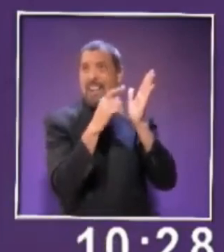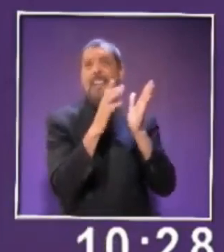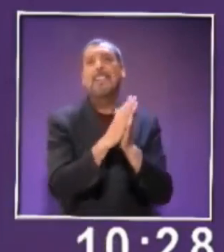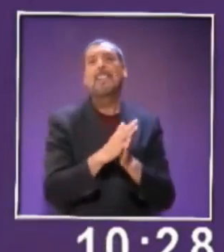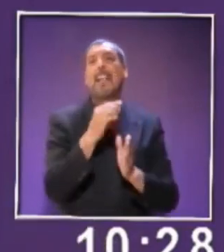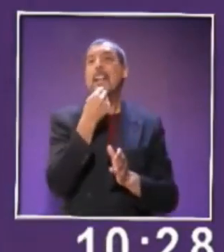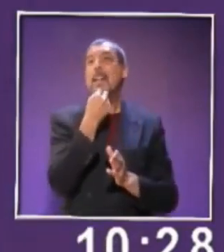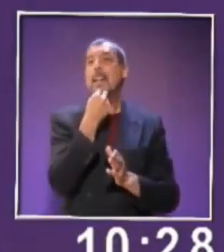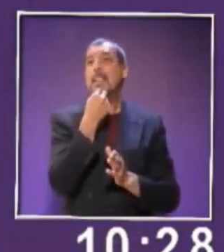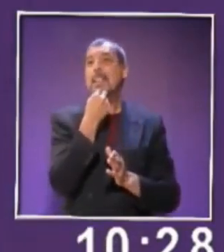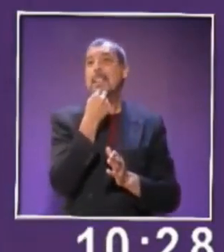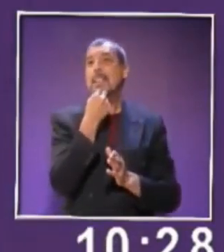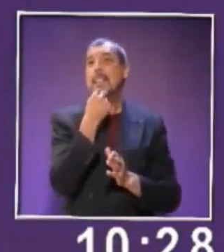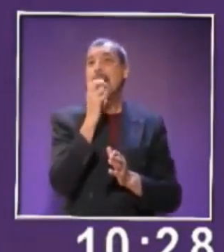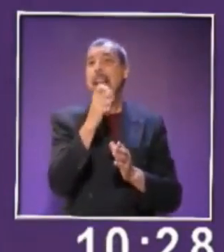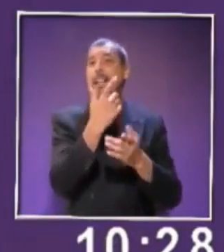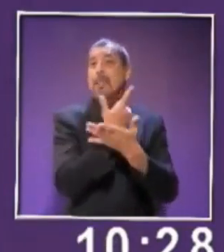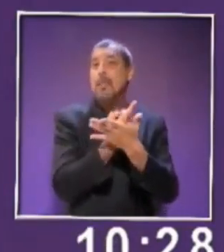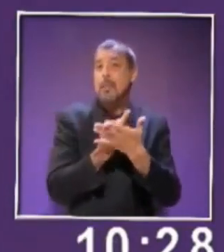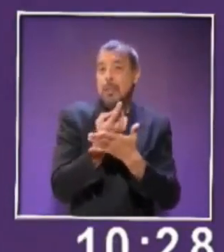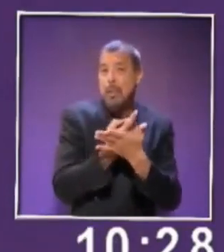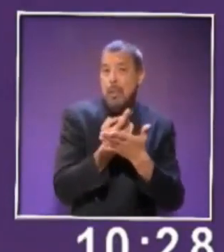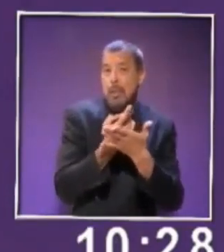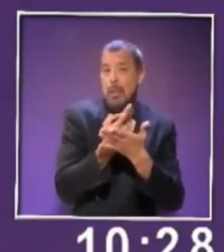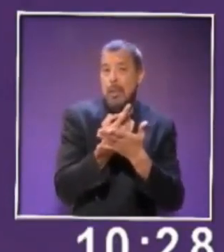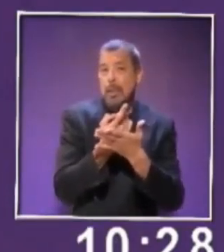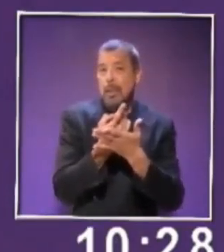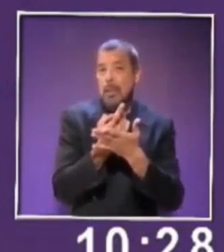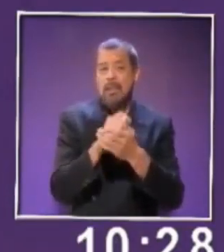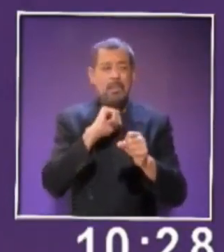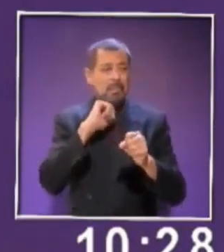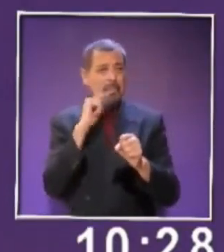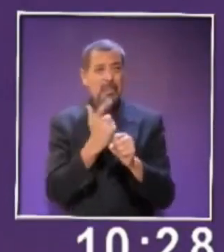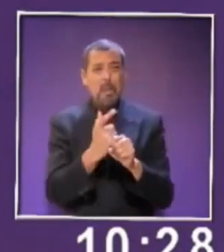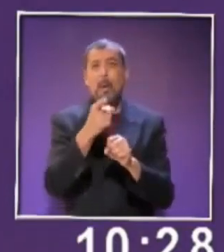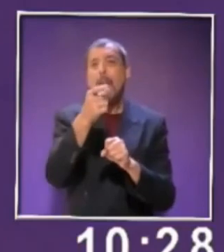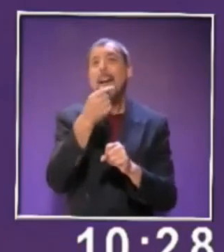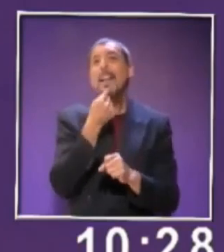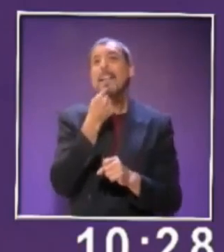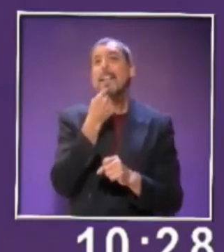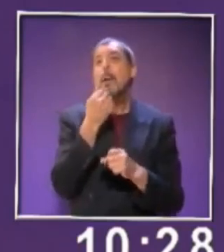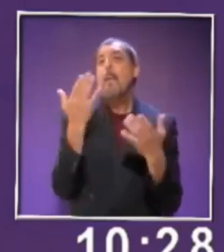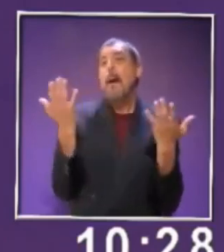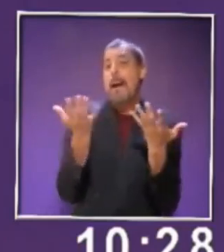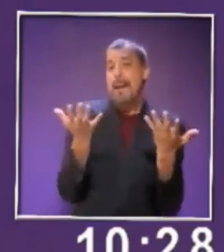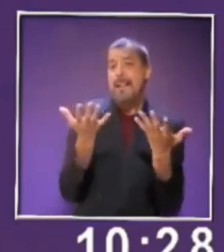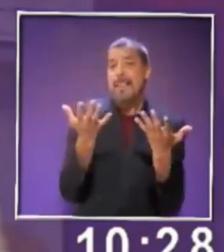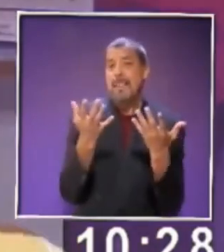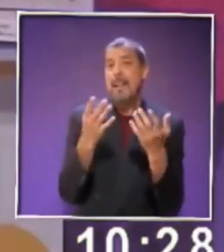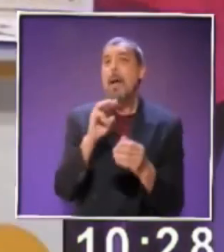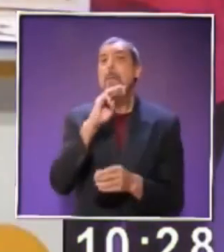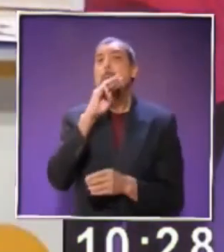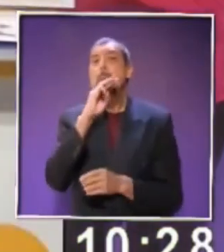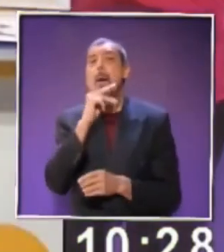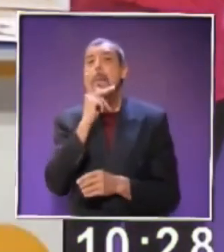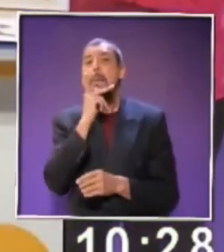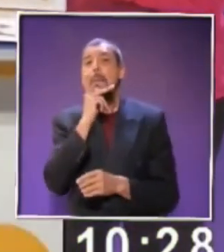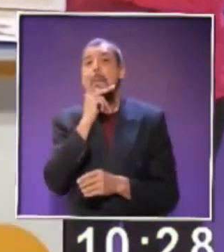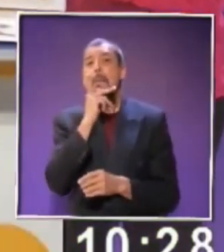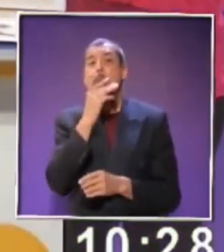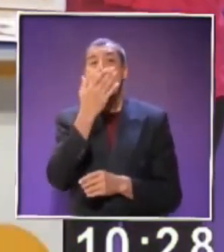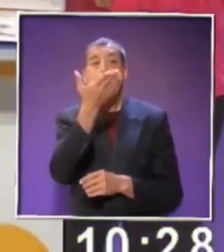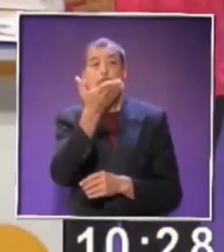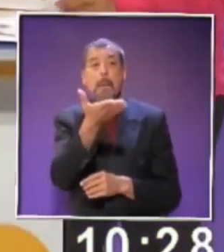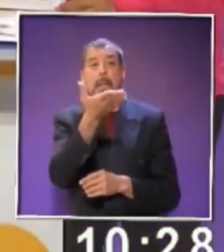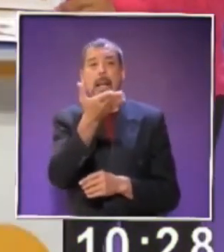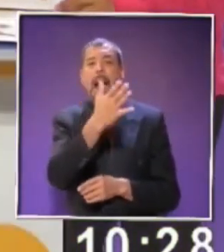los niños. Estos dibujos nos ayudarán para identificar lo que el niño hará. Mami, papi, pide a